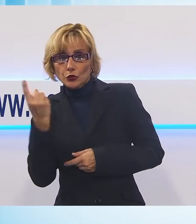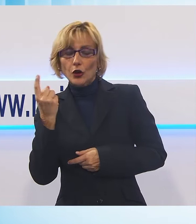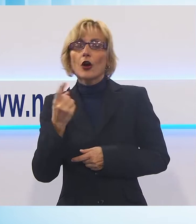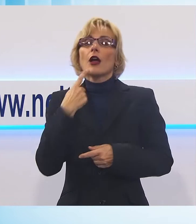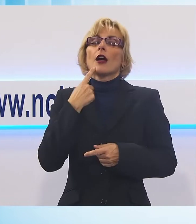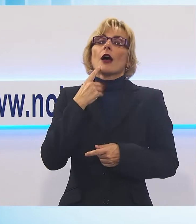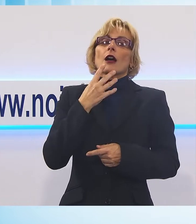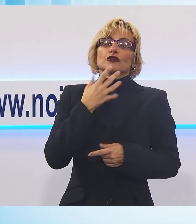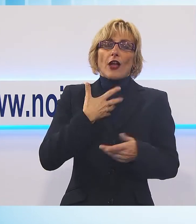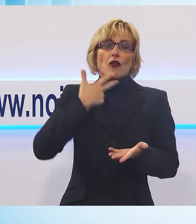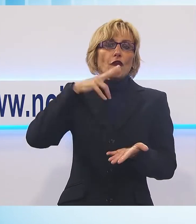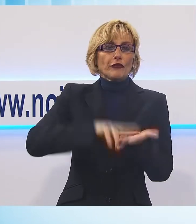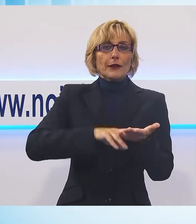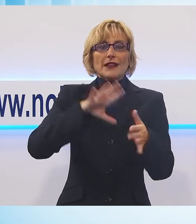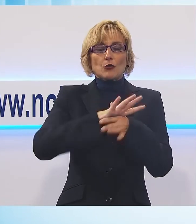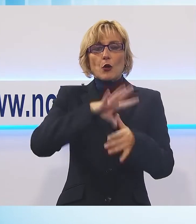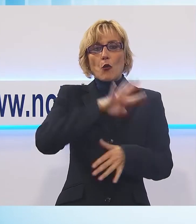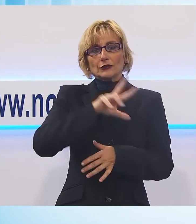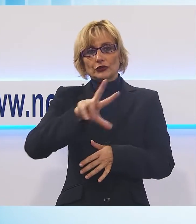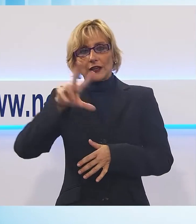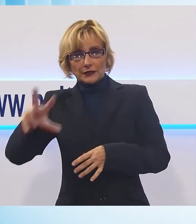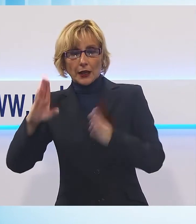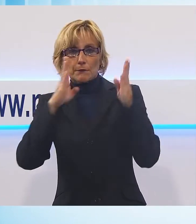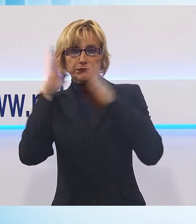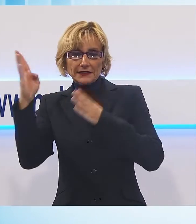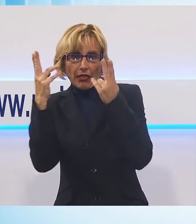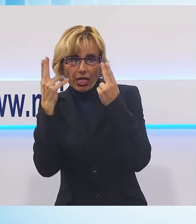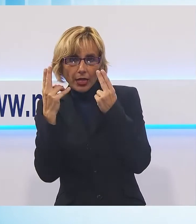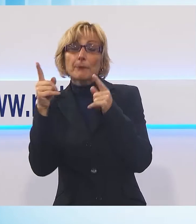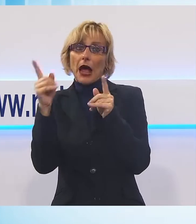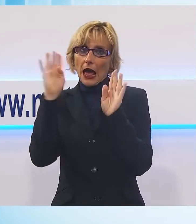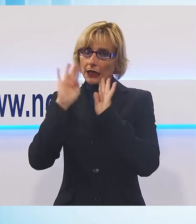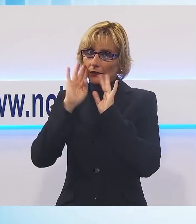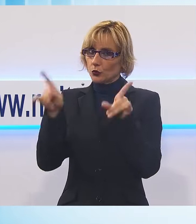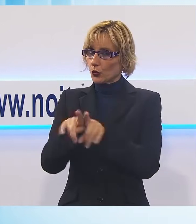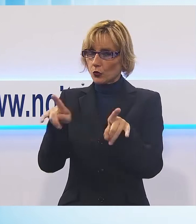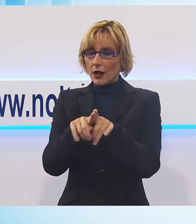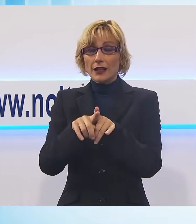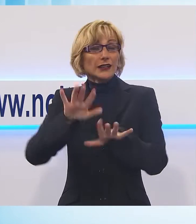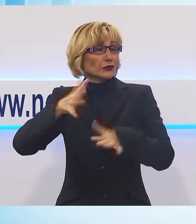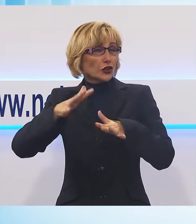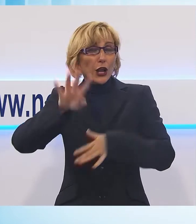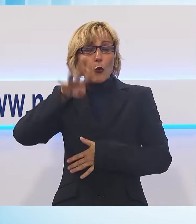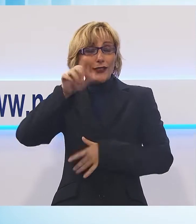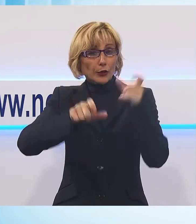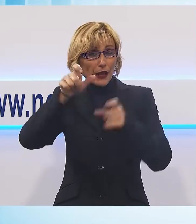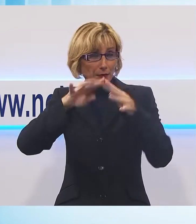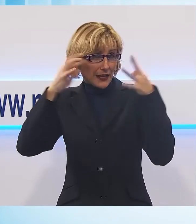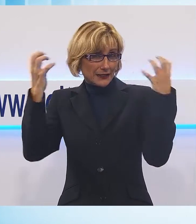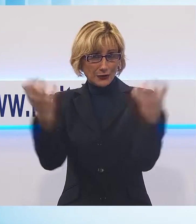formazione tipo Il Pisa arriva ciaccato ma pur sempre temibile Si prevedono circa 4.000 spettatori